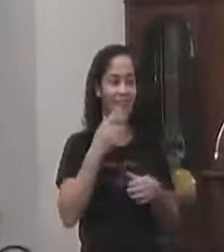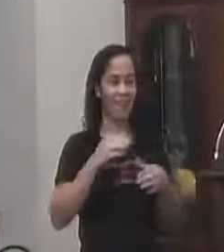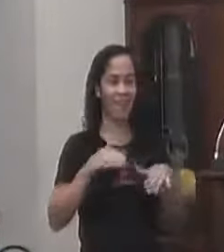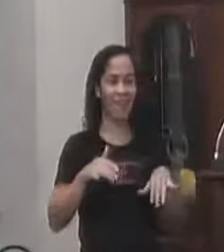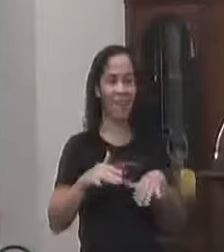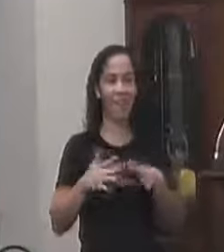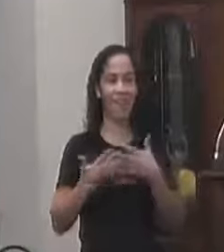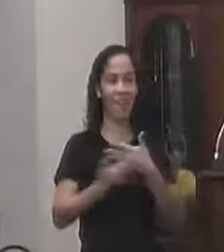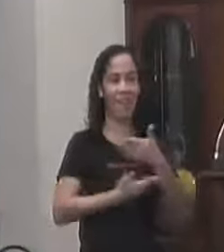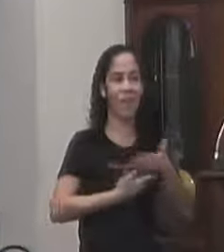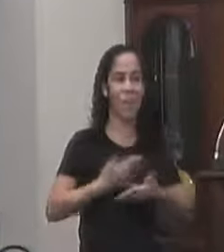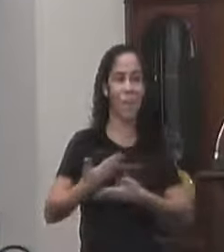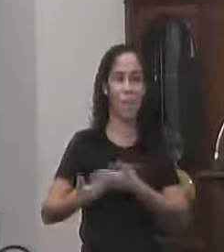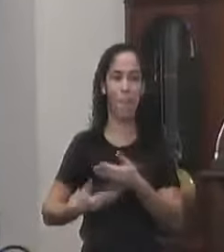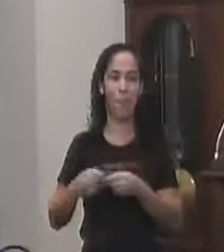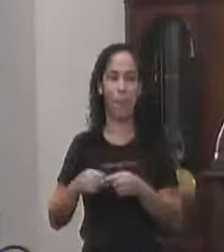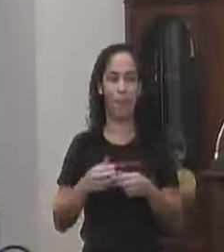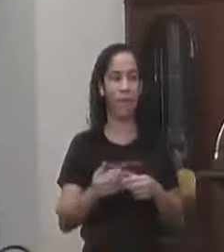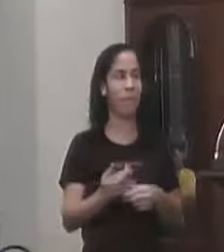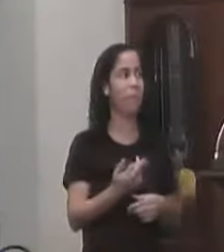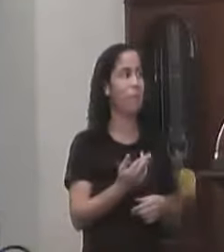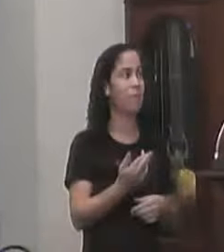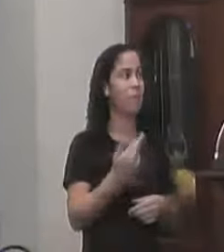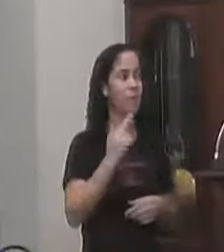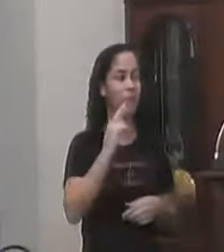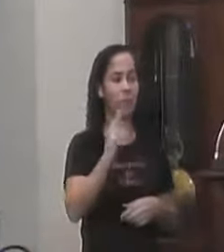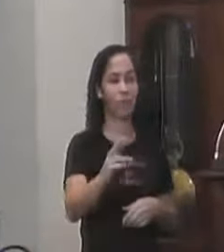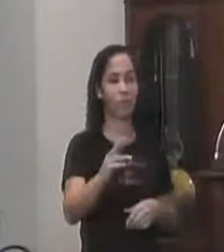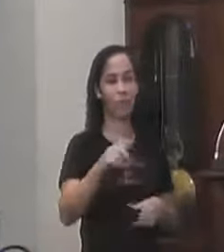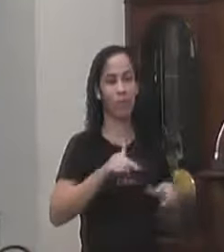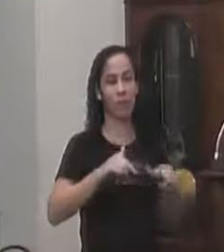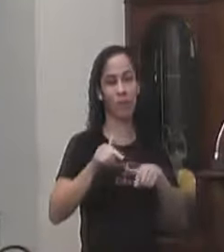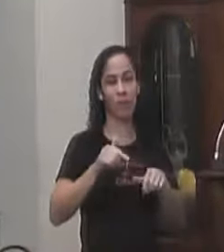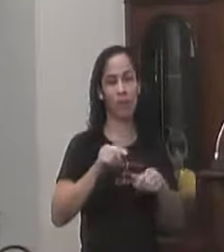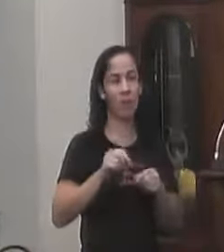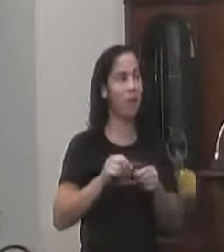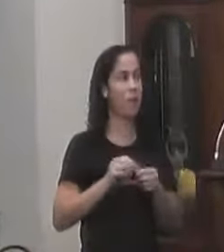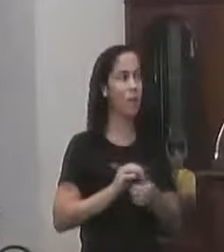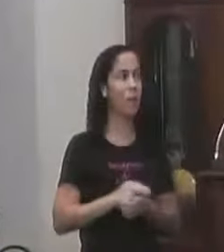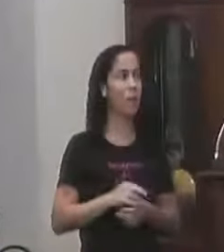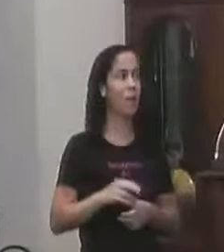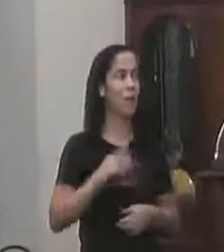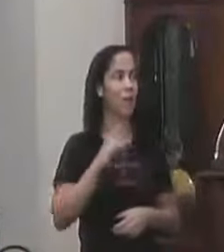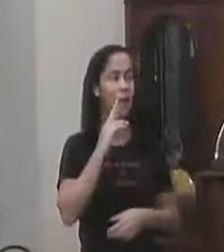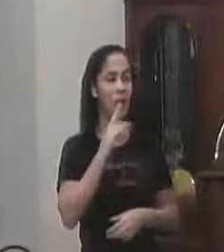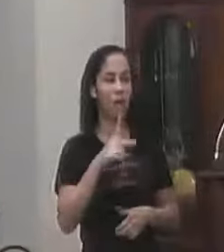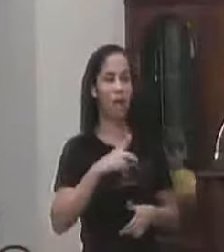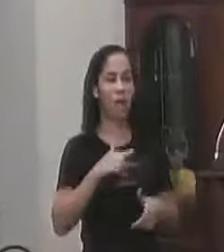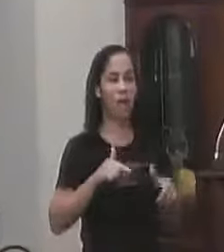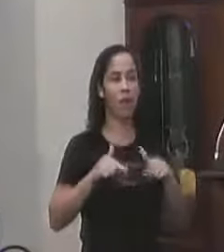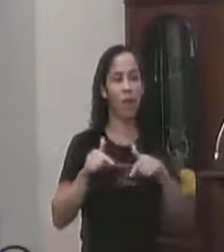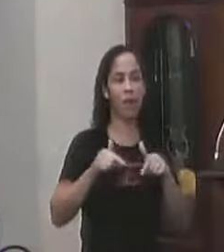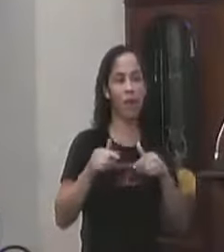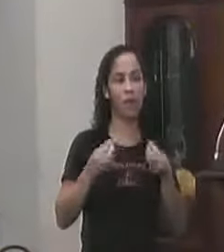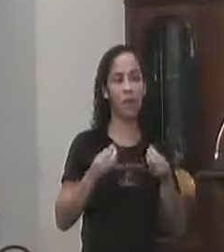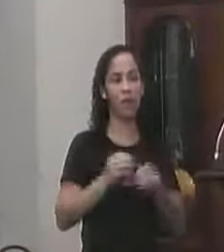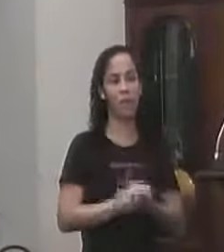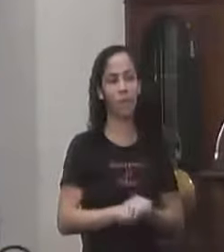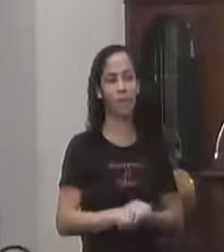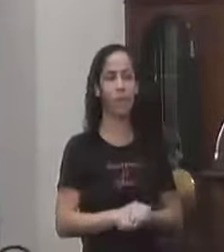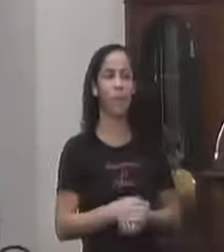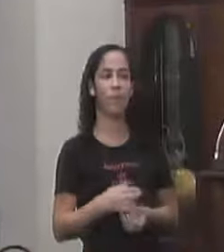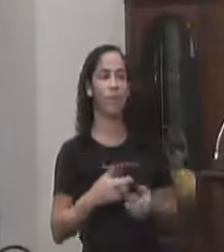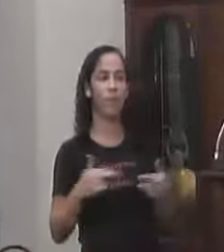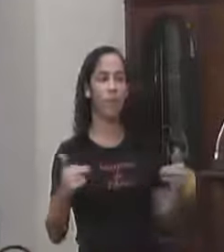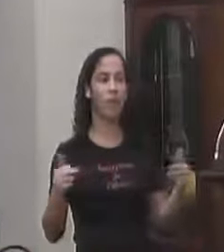Com isso E dar Resposta Com o trabalho As respostas Tem que ser Com o trabalho E com